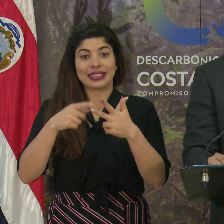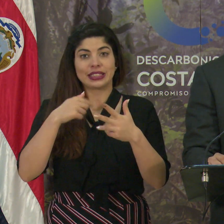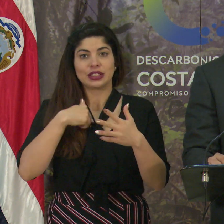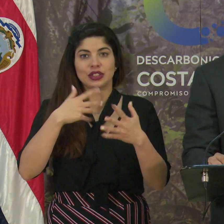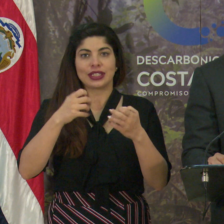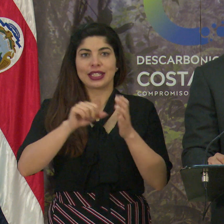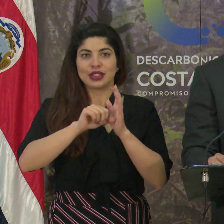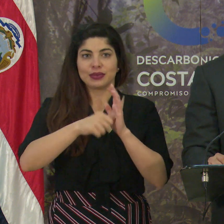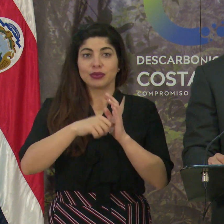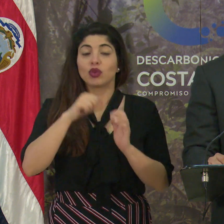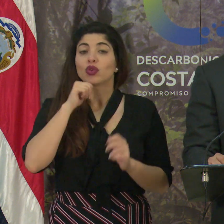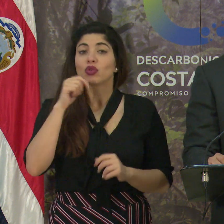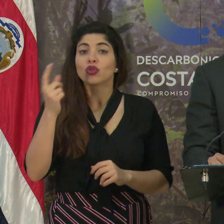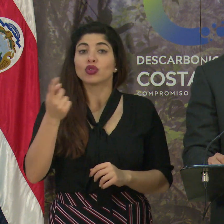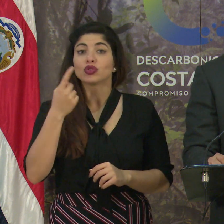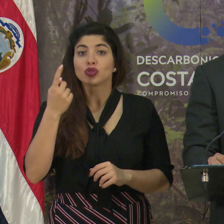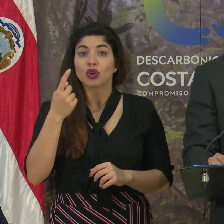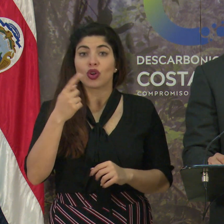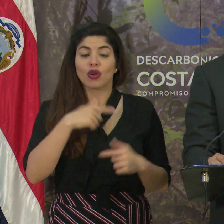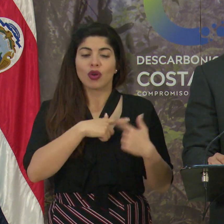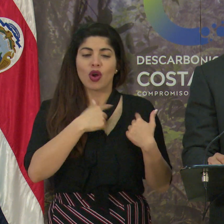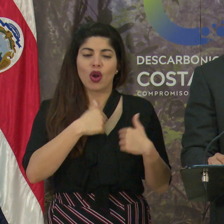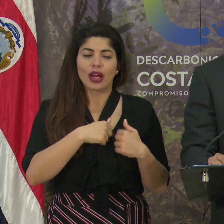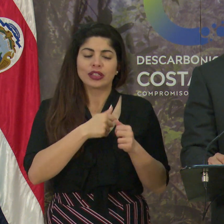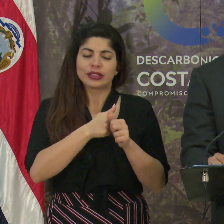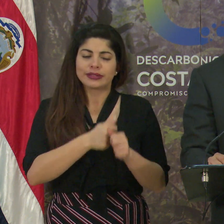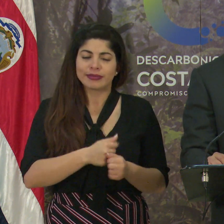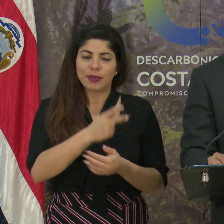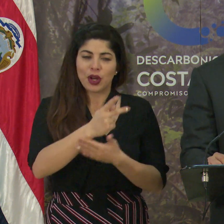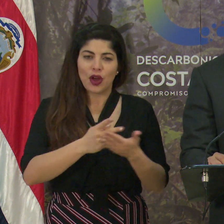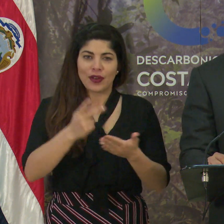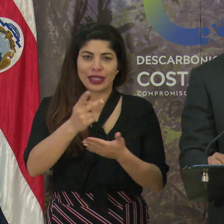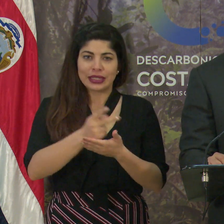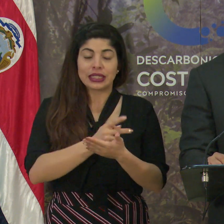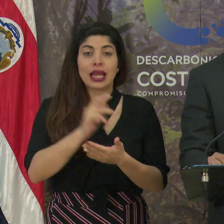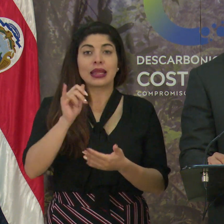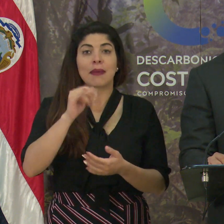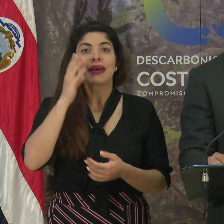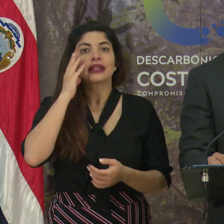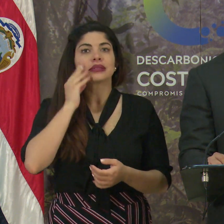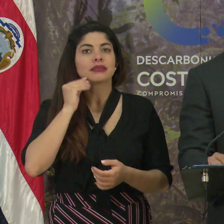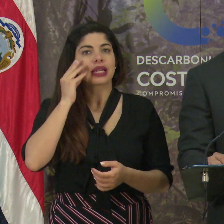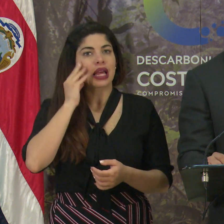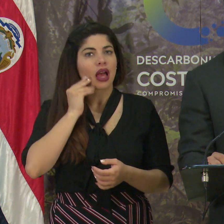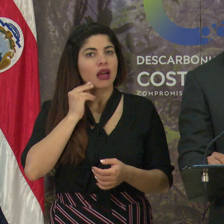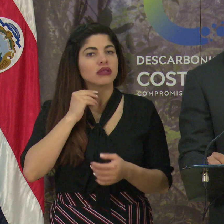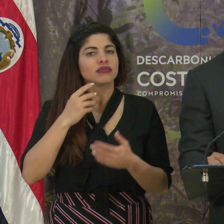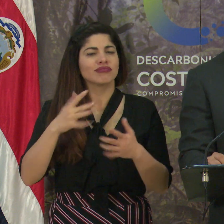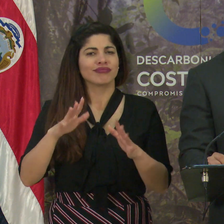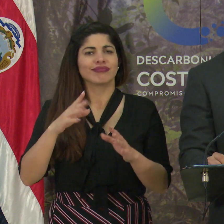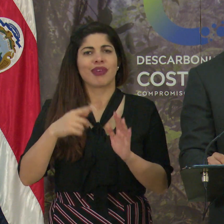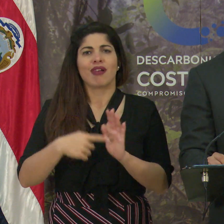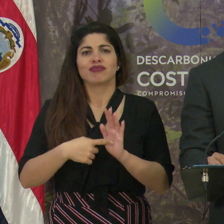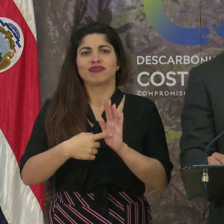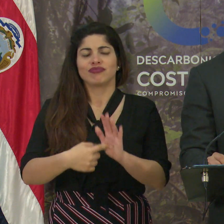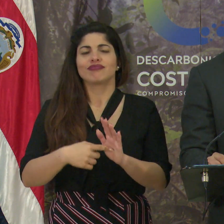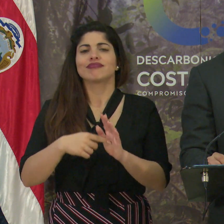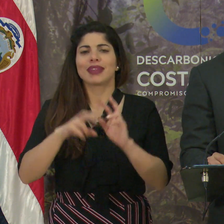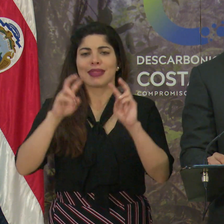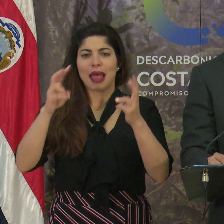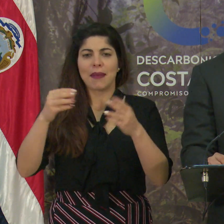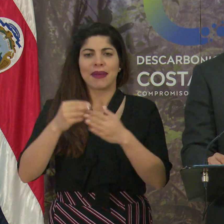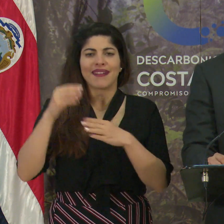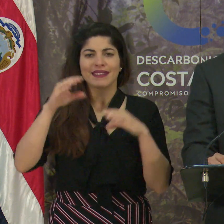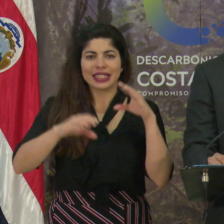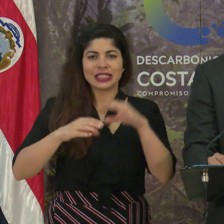resaltar, no sólo el que tiene su corazón en la provincia, en el que tiene su experiencia demostrada en materia de